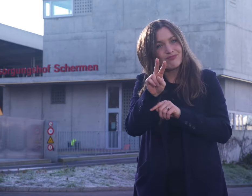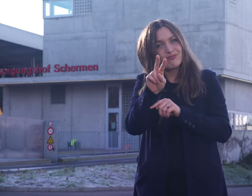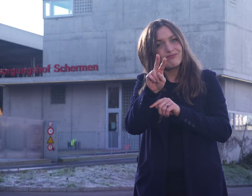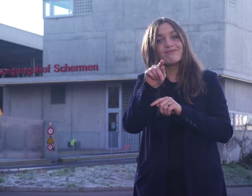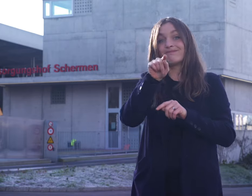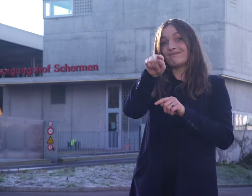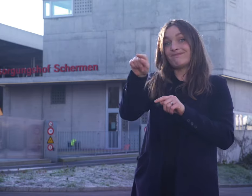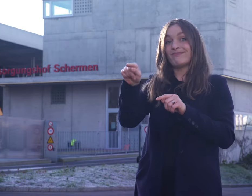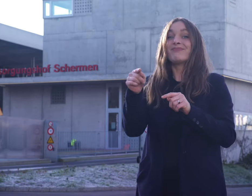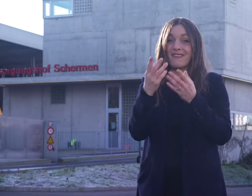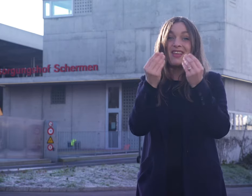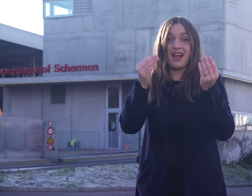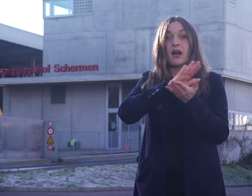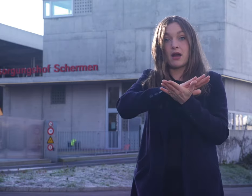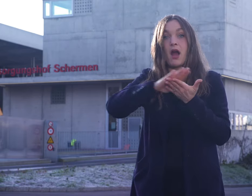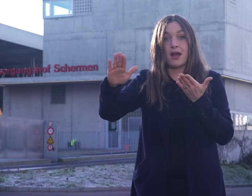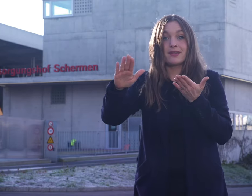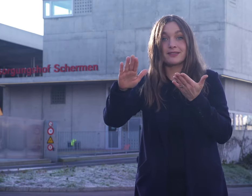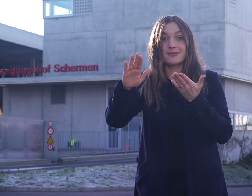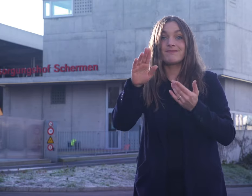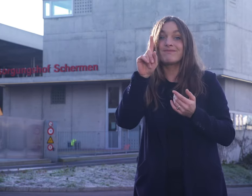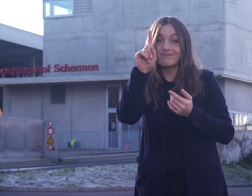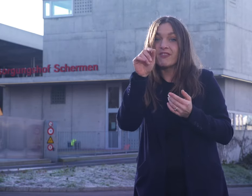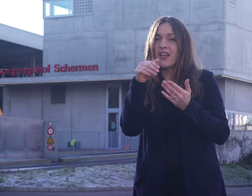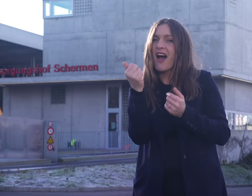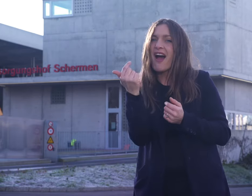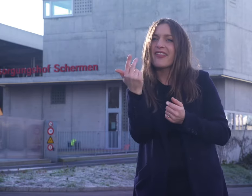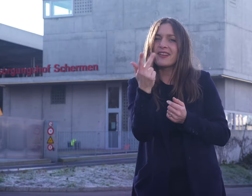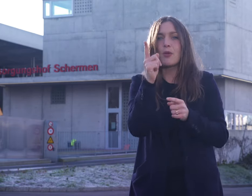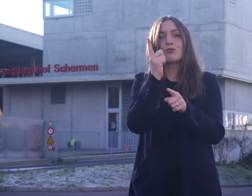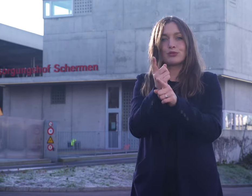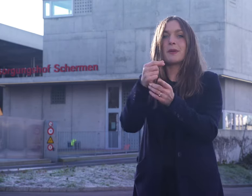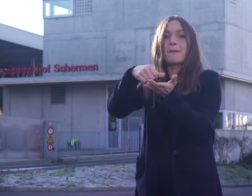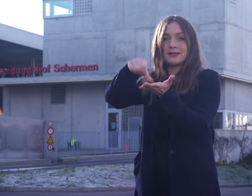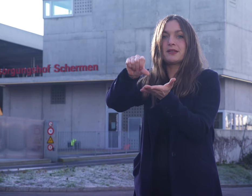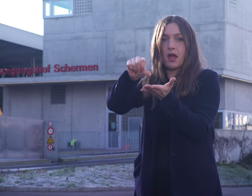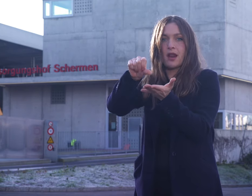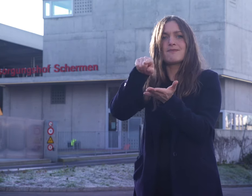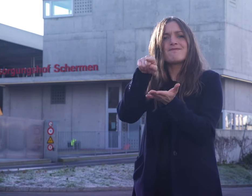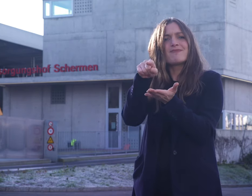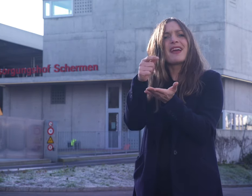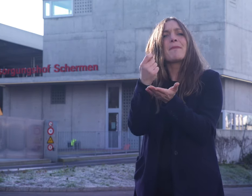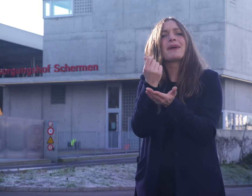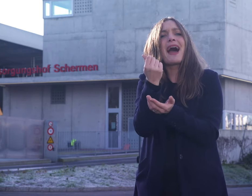Einiges muss bezahlt werden. Die Berechnung der Gebühren erfolgt nach Kilogramm des abzugebenden Abfalls.